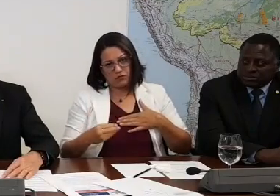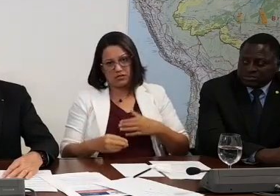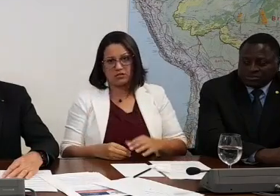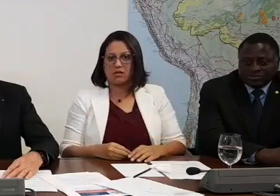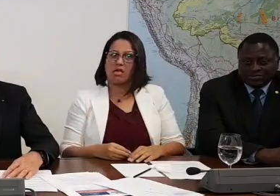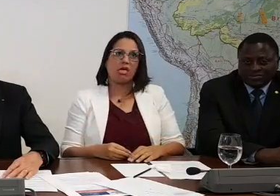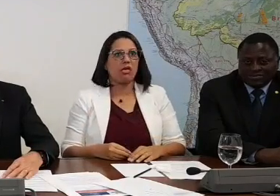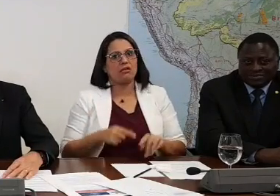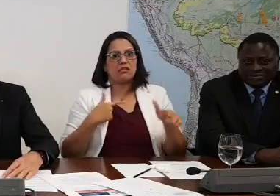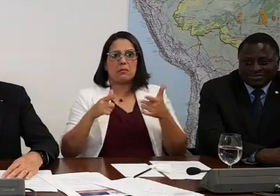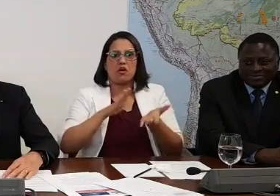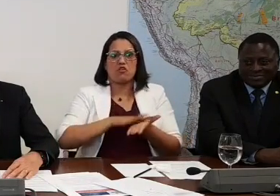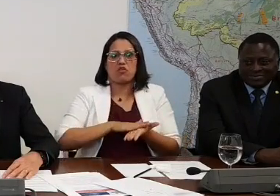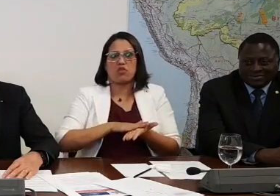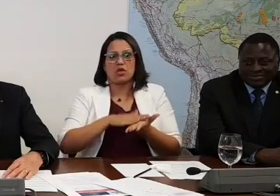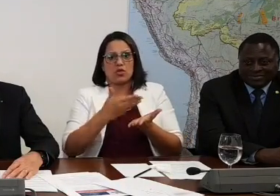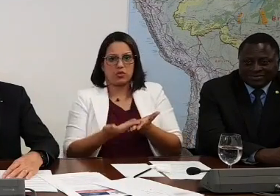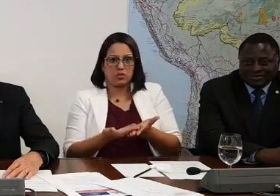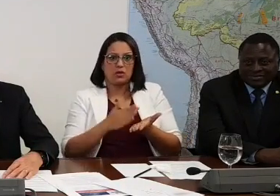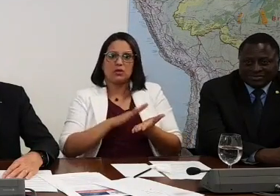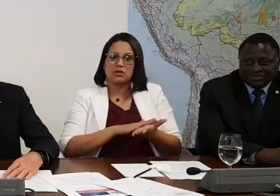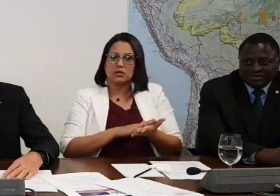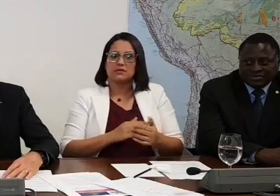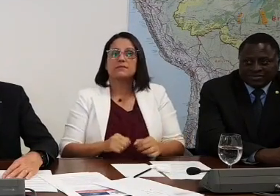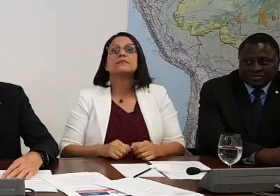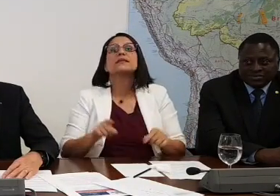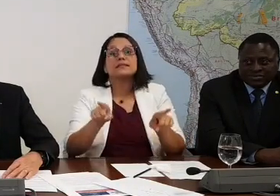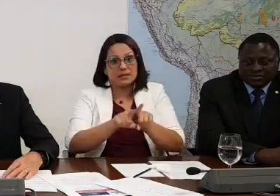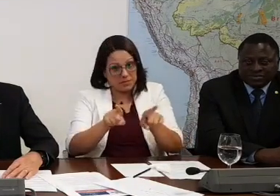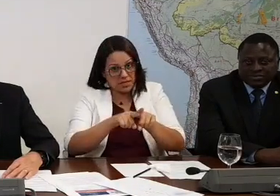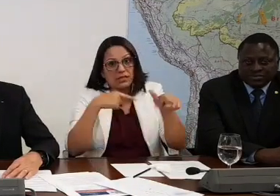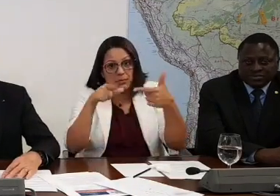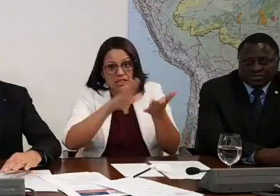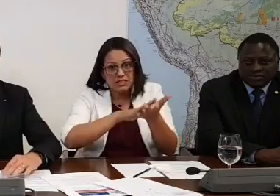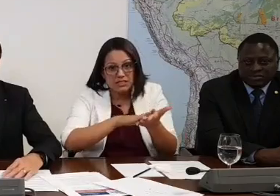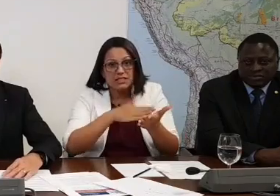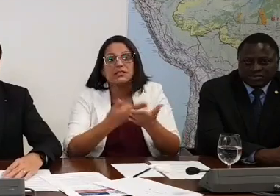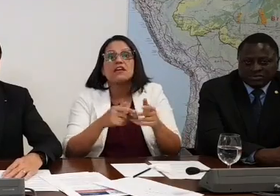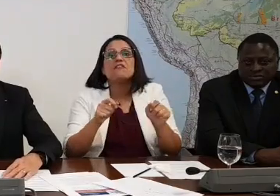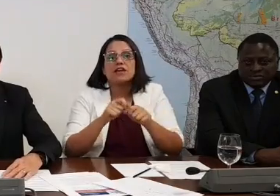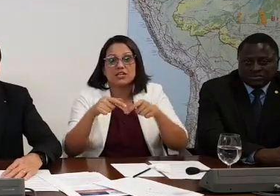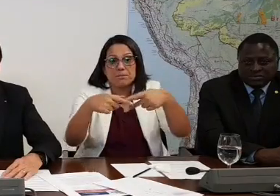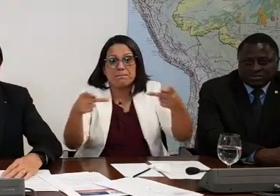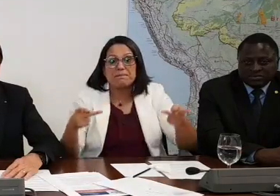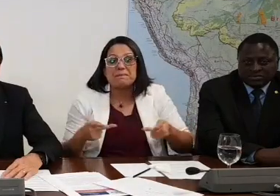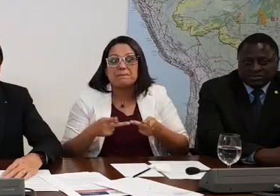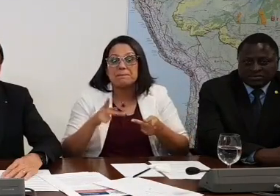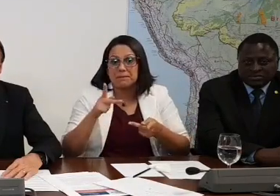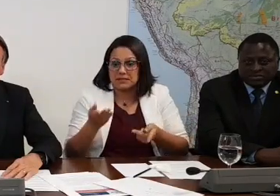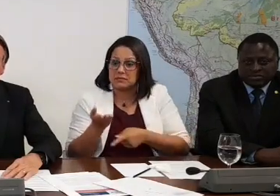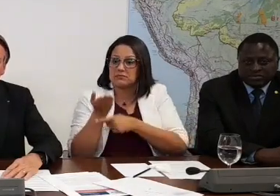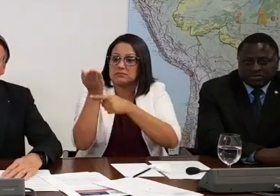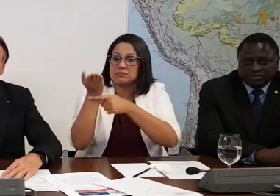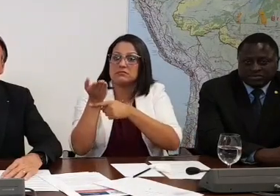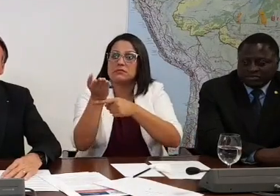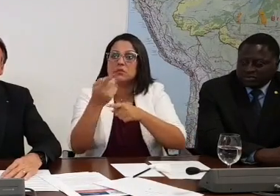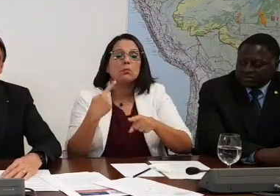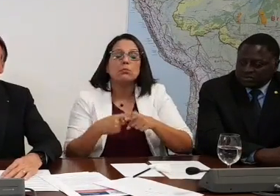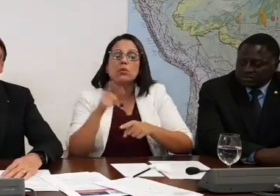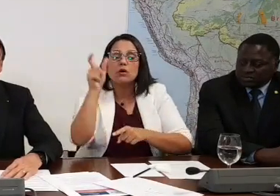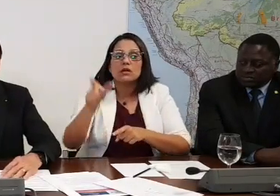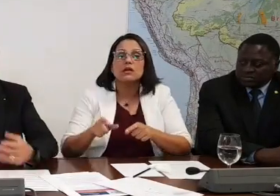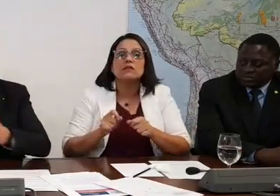fritador de hambúrguer. Além de fritar hambúrguer, entregou pizza também. Pode botar aí na matéria. Por que que ele entregou pizza e fritou